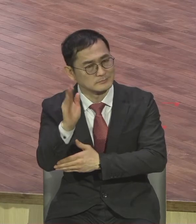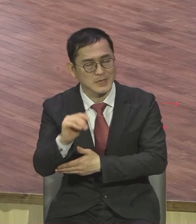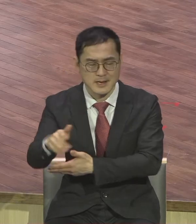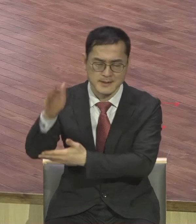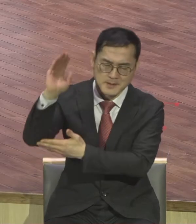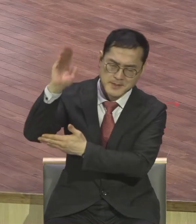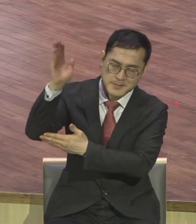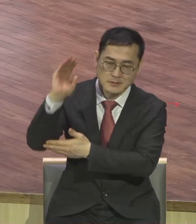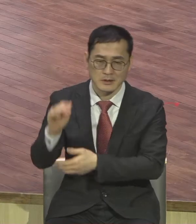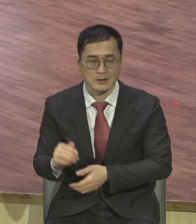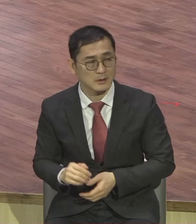충격을 받았어